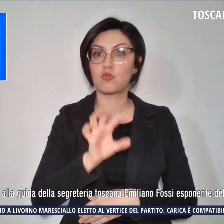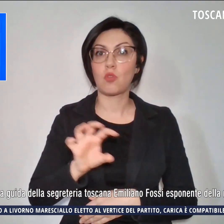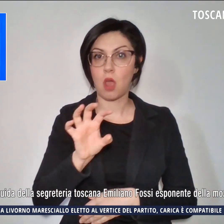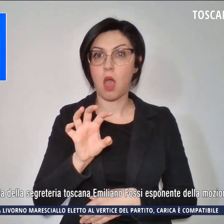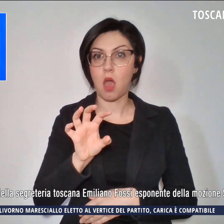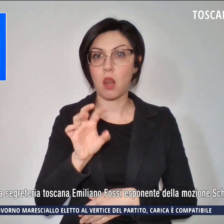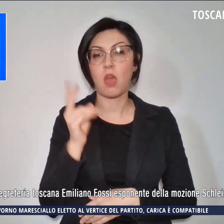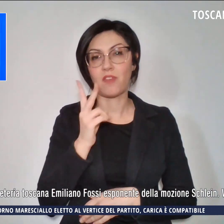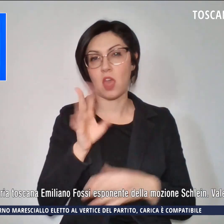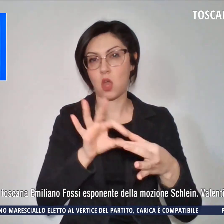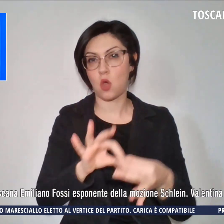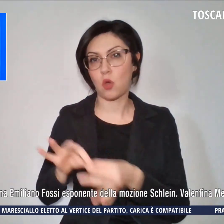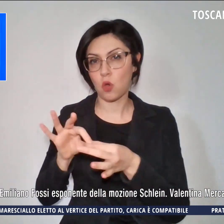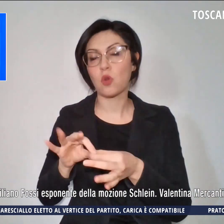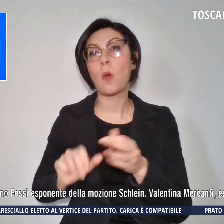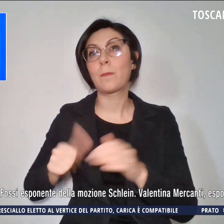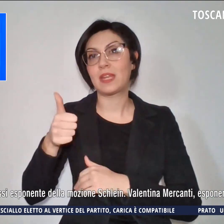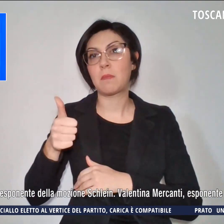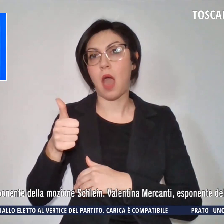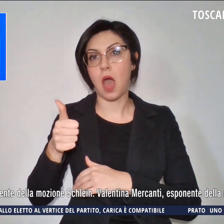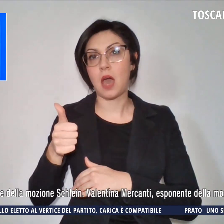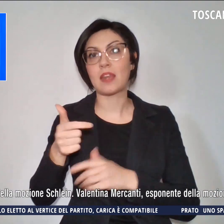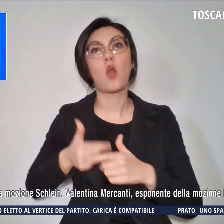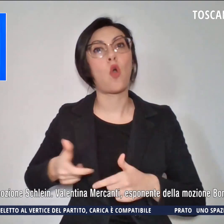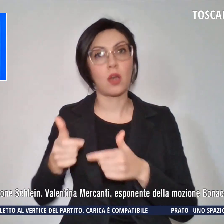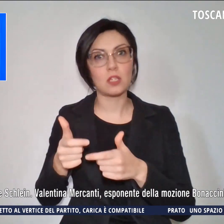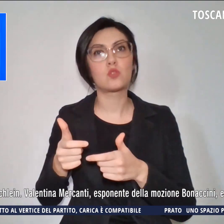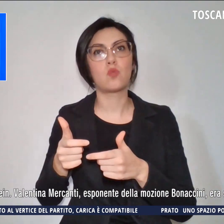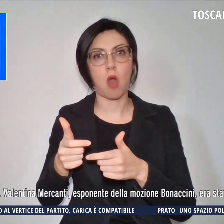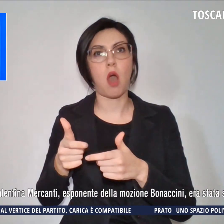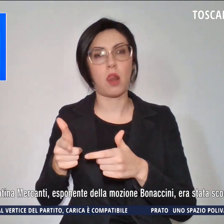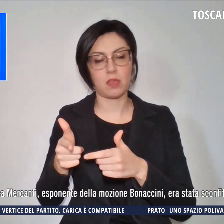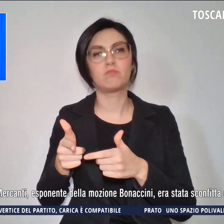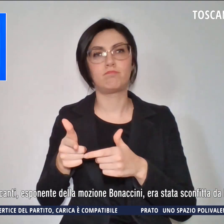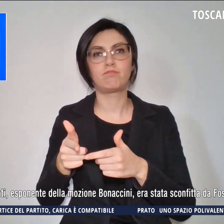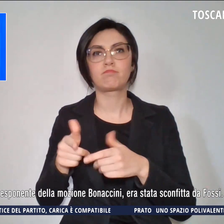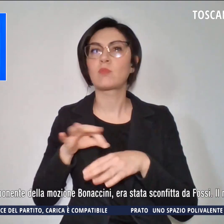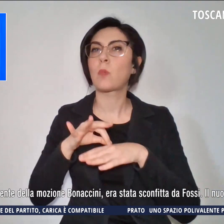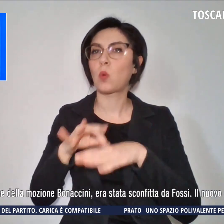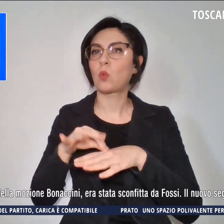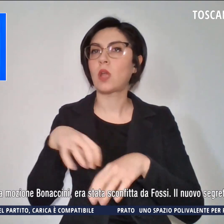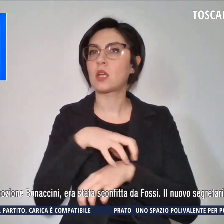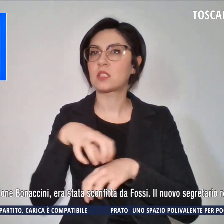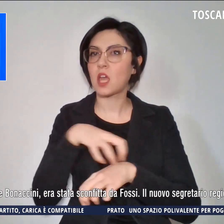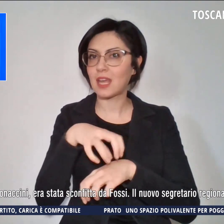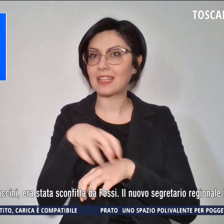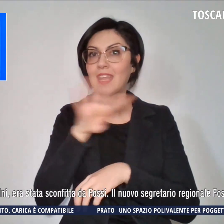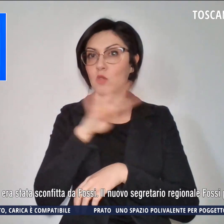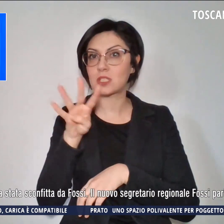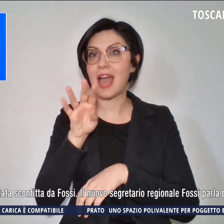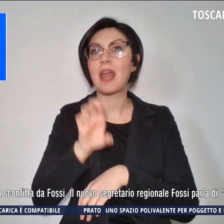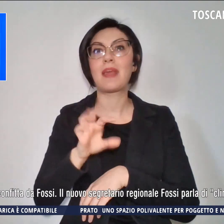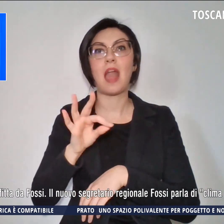primarie congressuali che hanno portato alla guida della segreteria toscana Emiliano